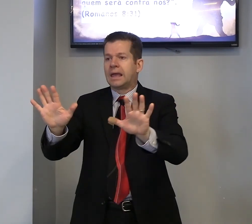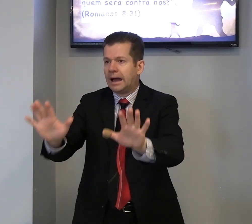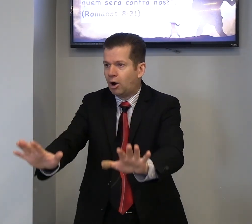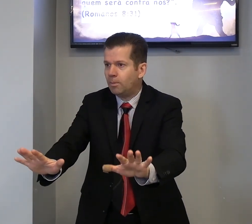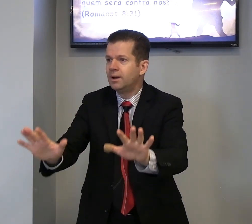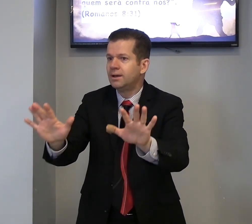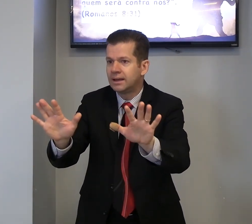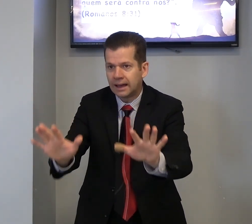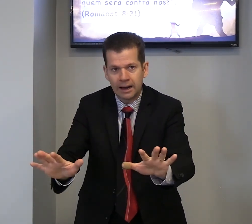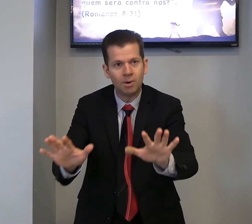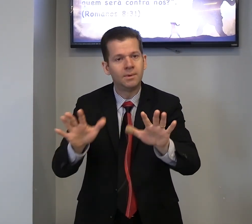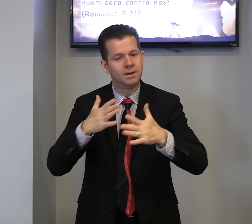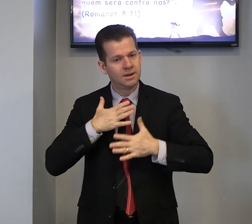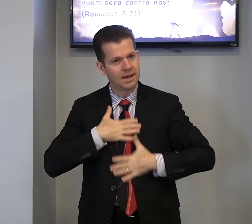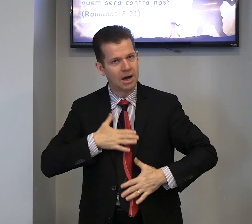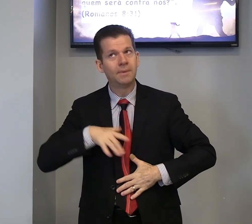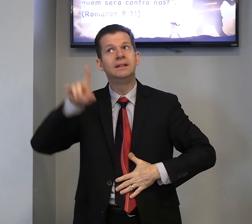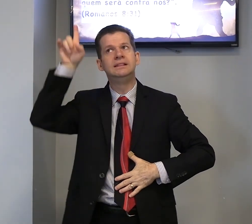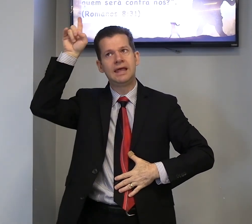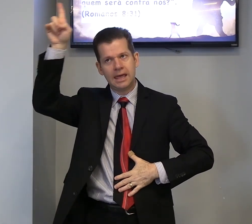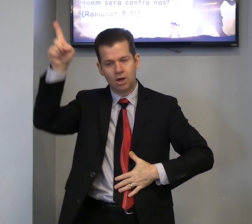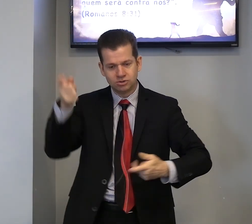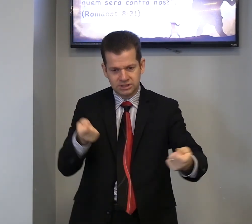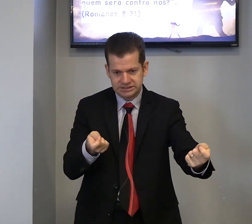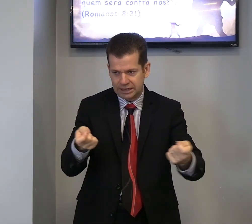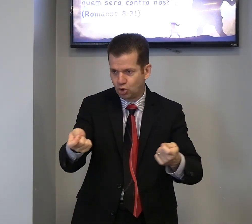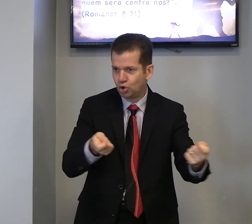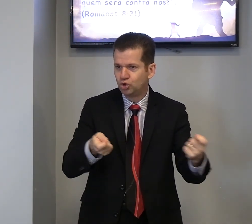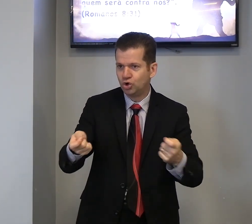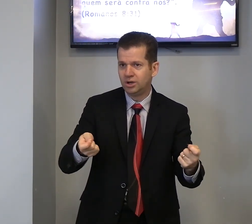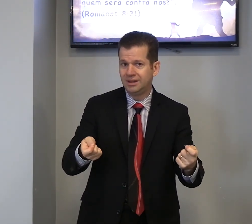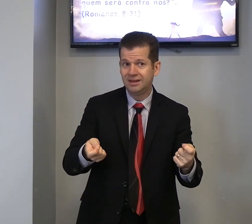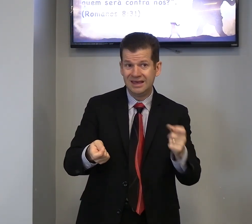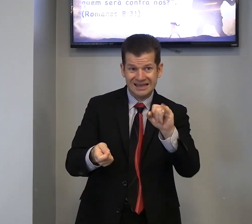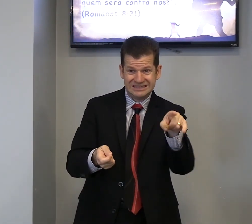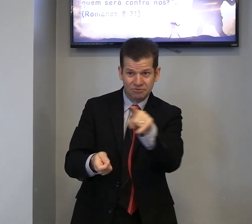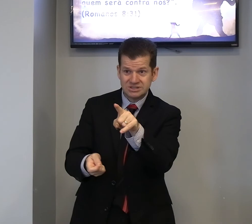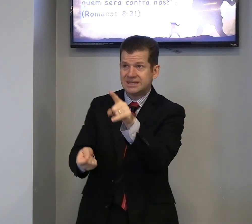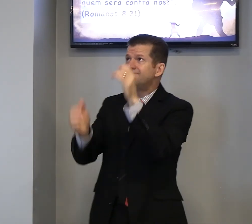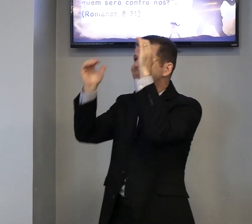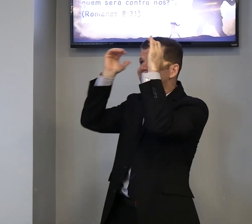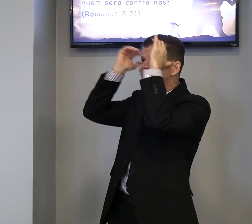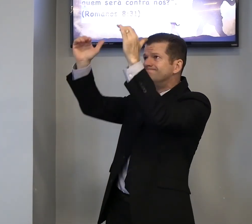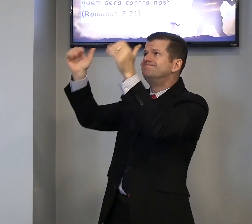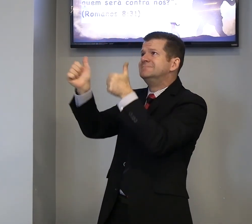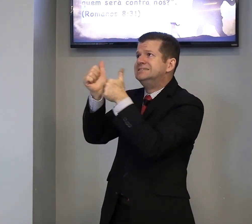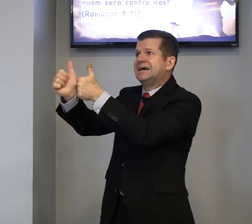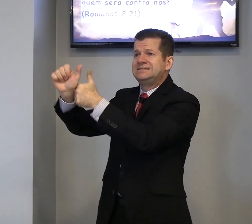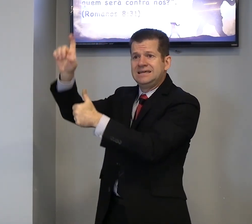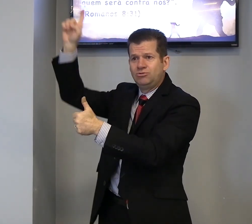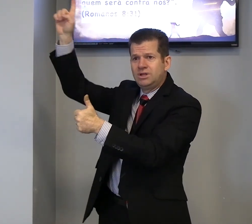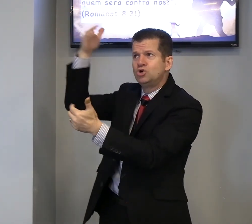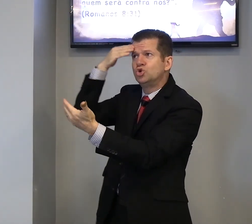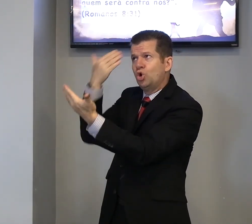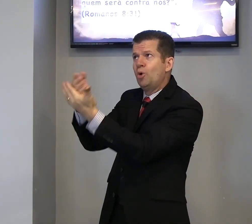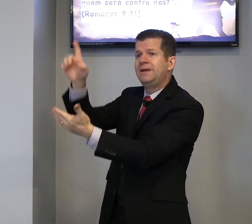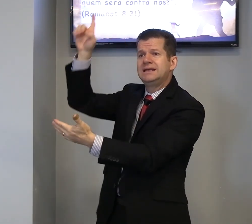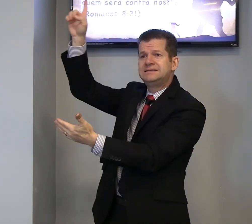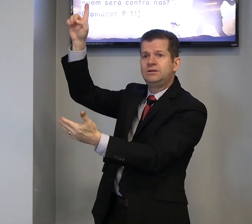calma, calma, calma, Deus, está no controle, se você, está seguindo Deus, obedecendo